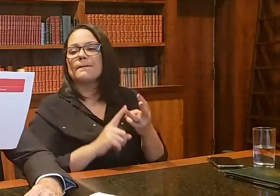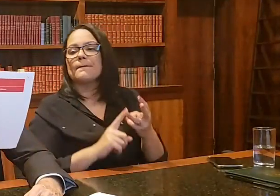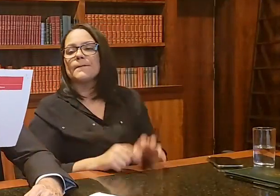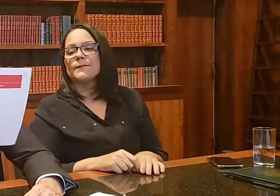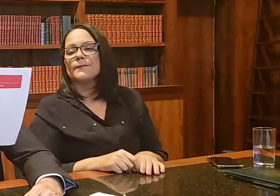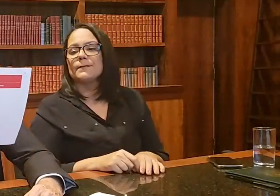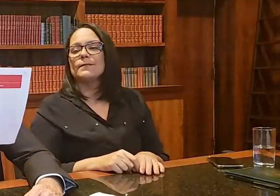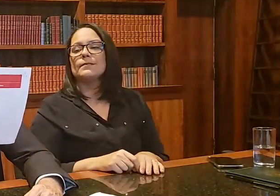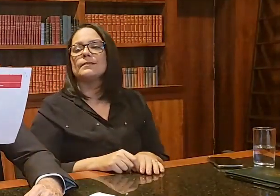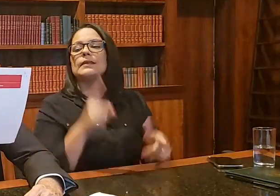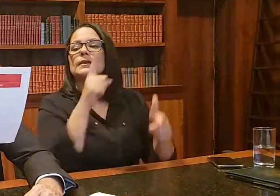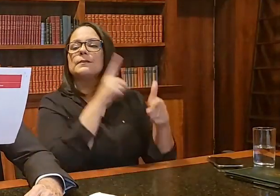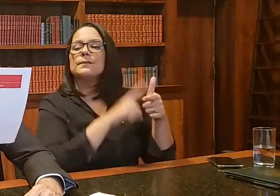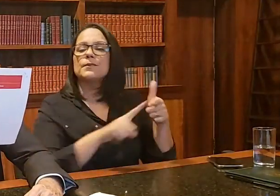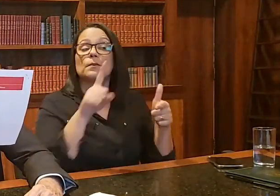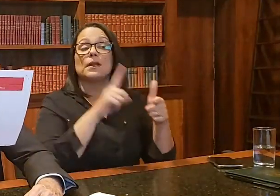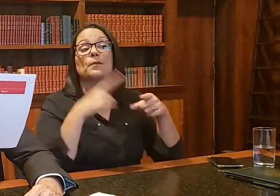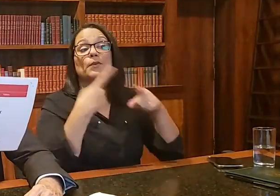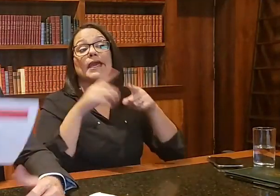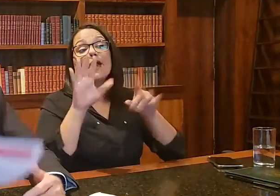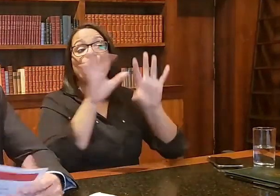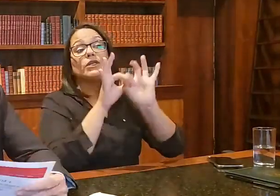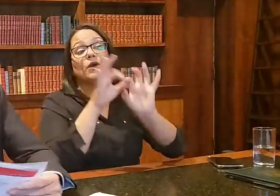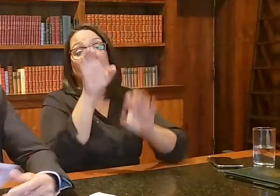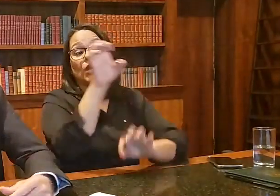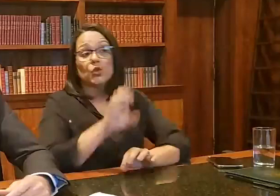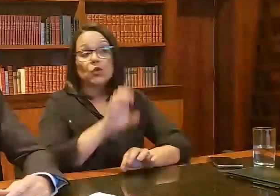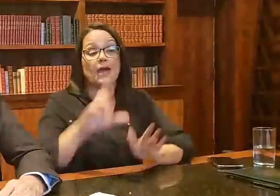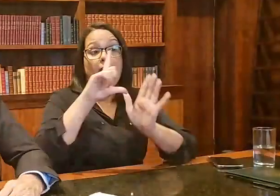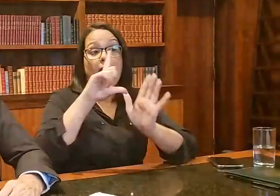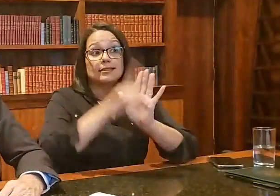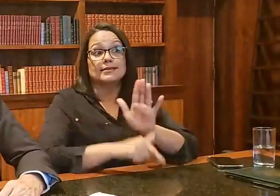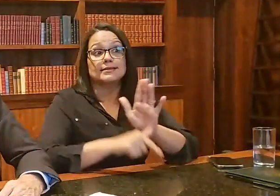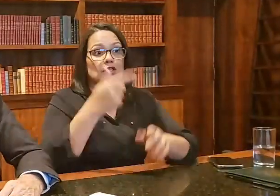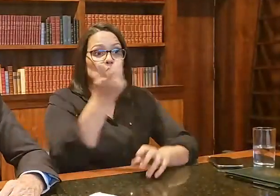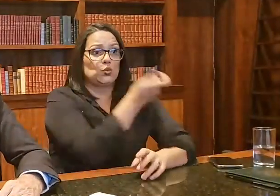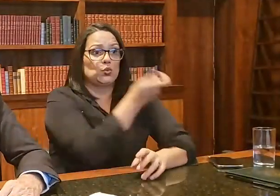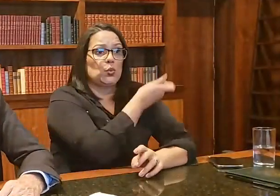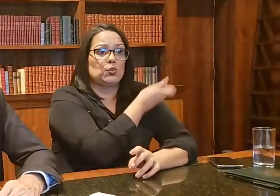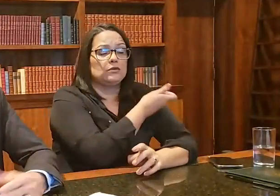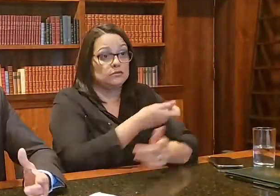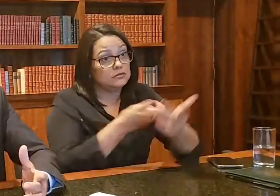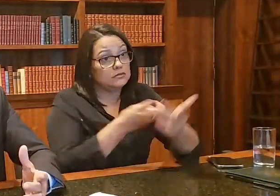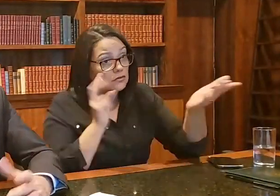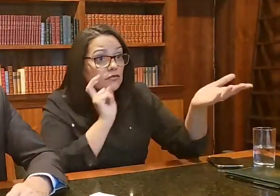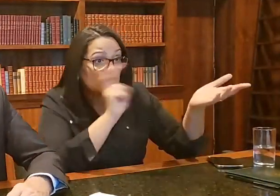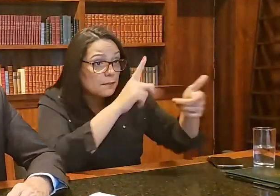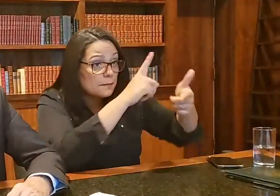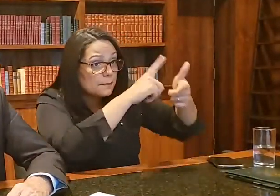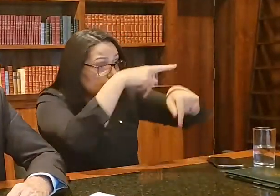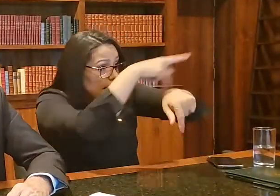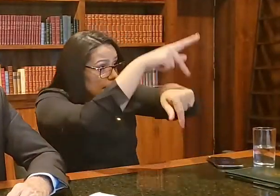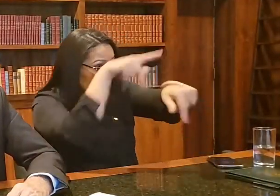Problemas que explicam por que a União Europeia está atrasada na imunização. estão problemas que vários países têm.